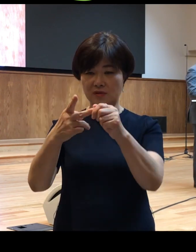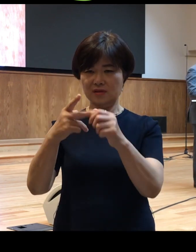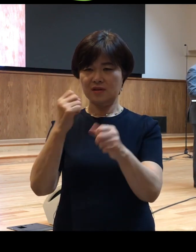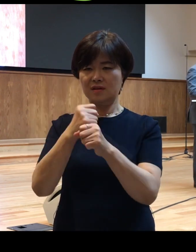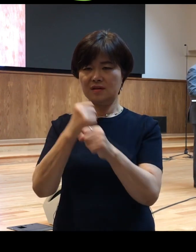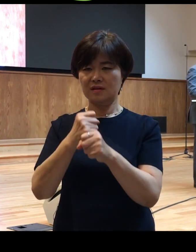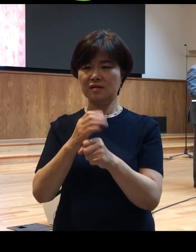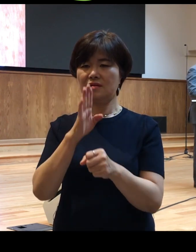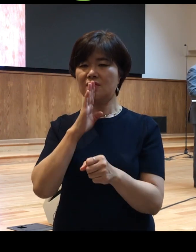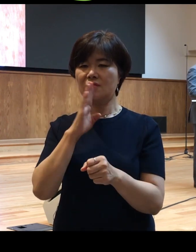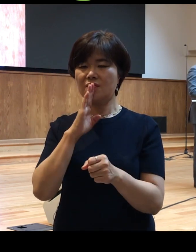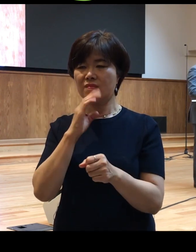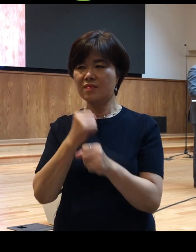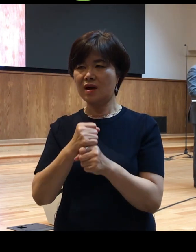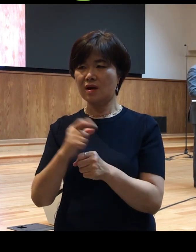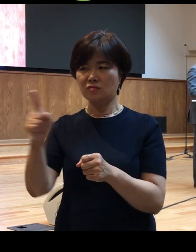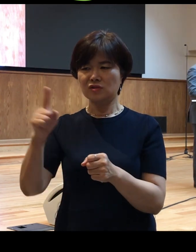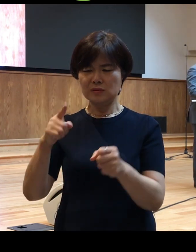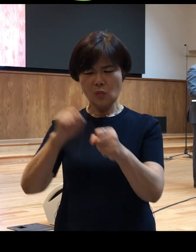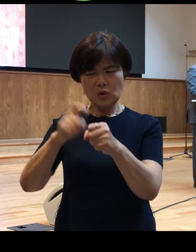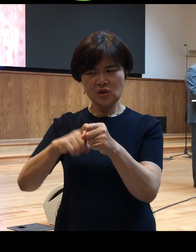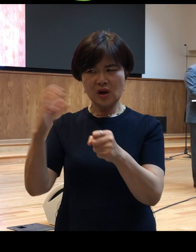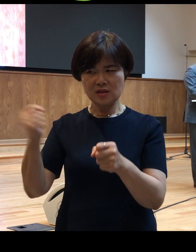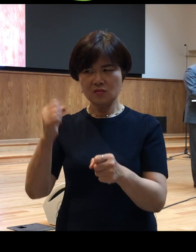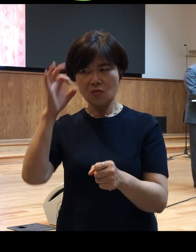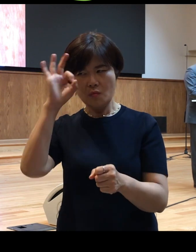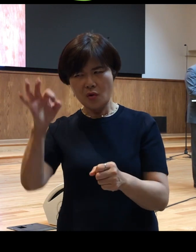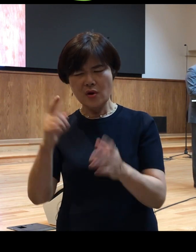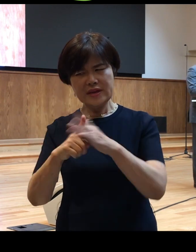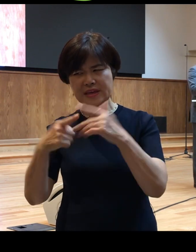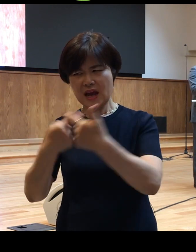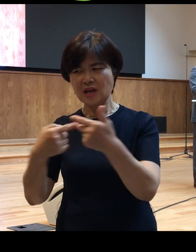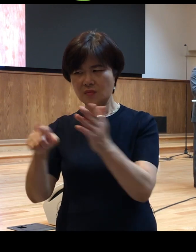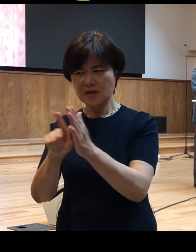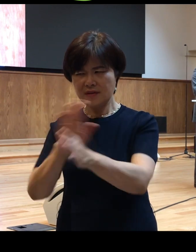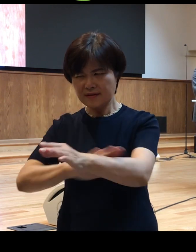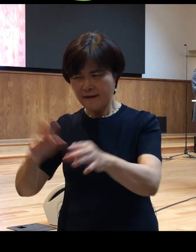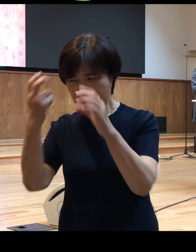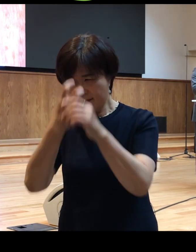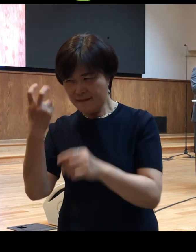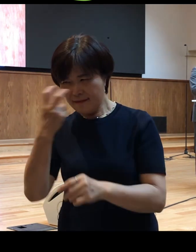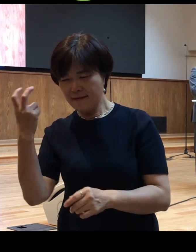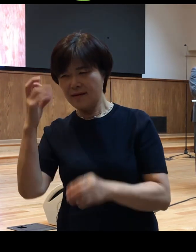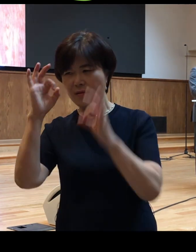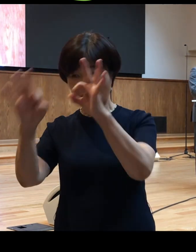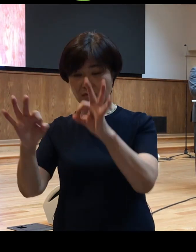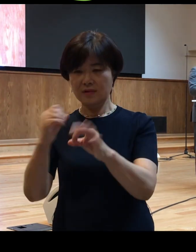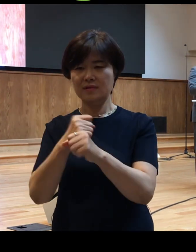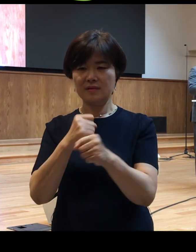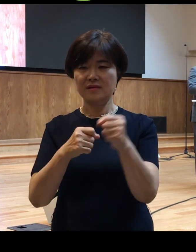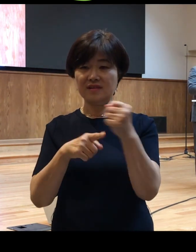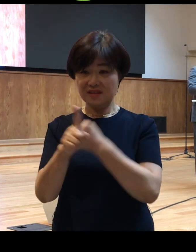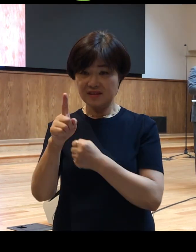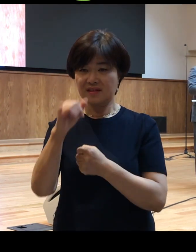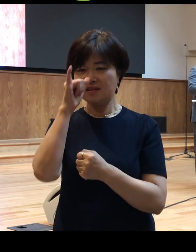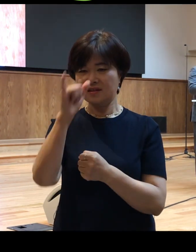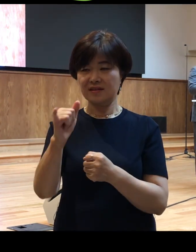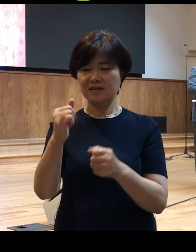어떤 의도를 가지고 이해하기 위해서 관찰하다 인지하다 그런 의미를 가진 단어입니다